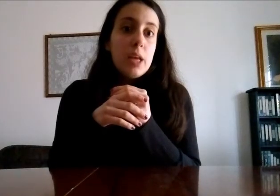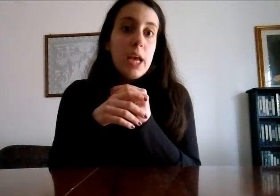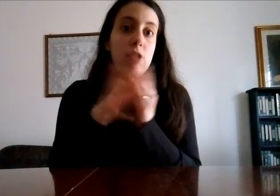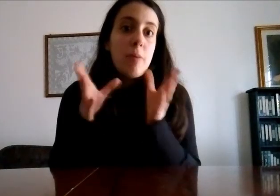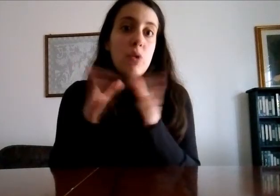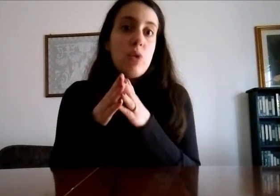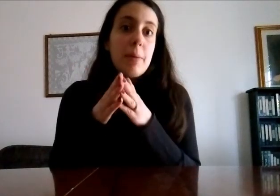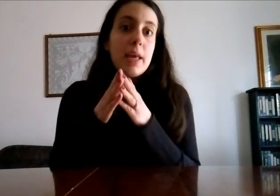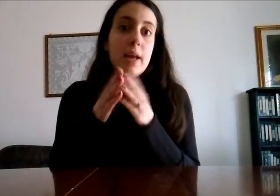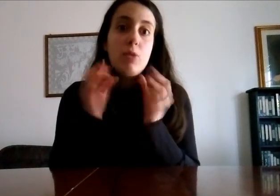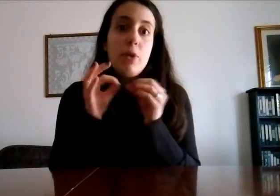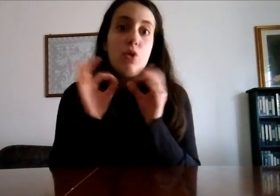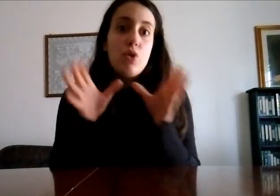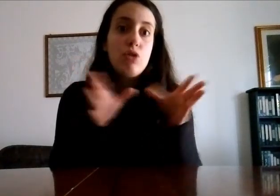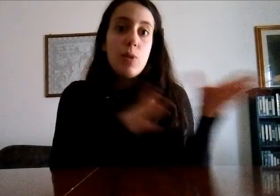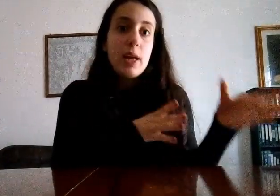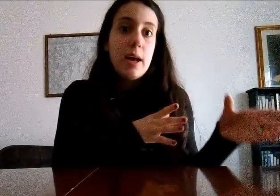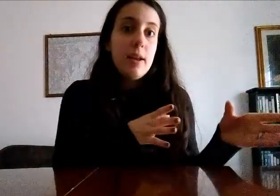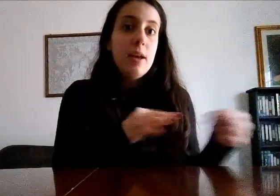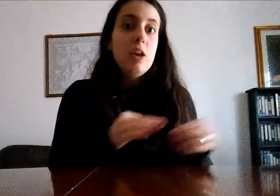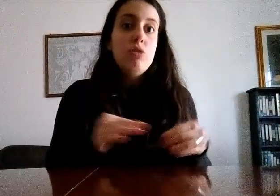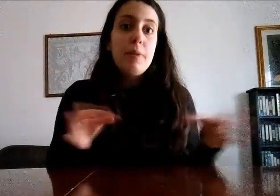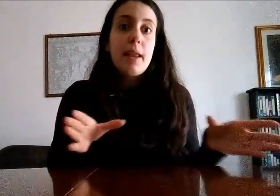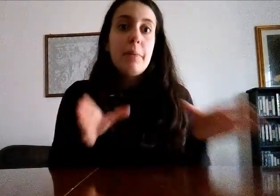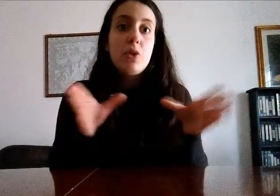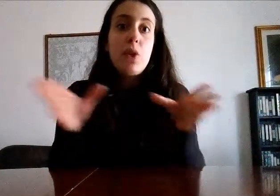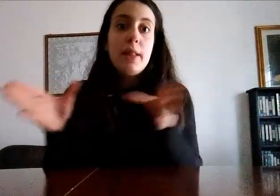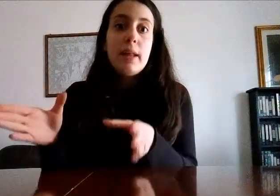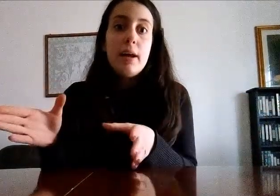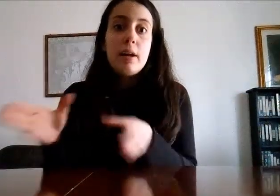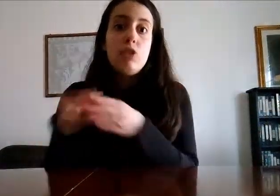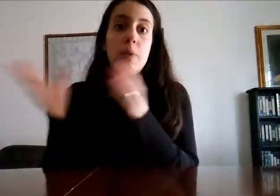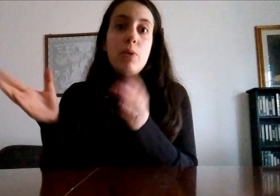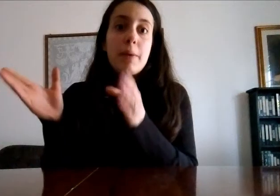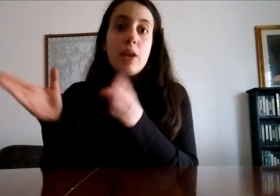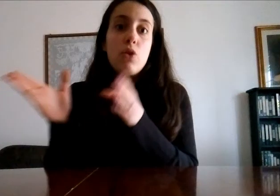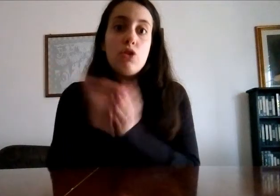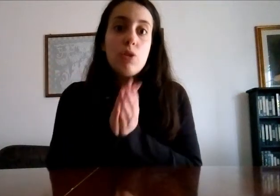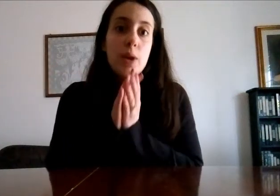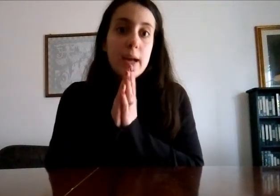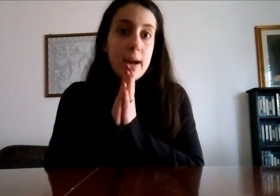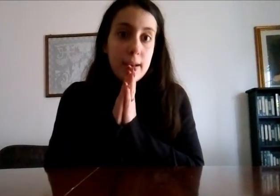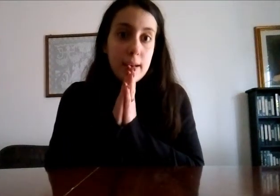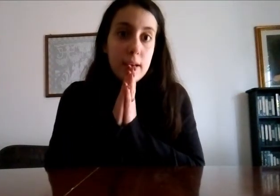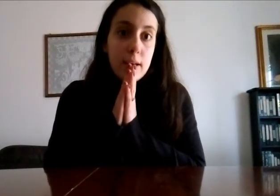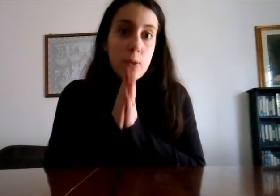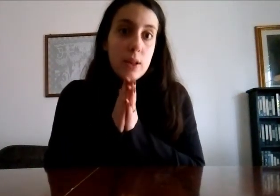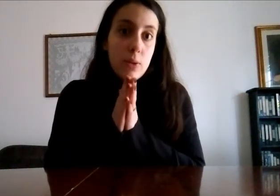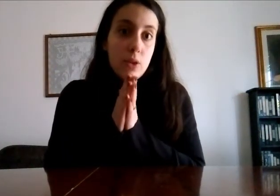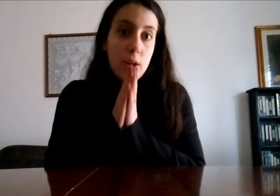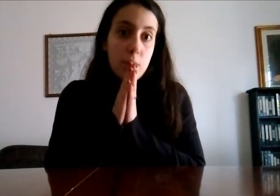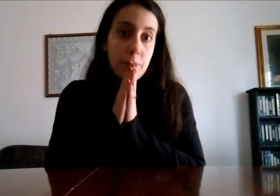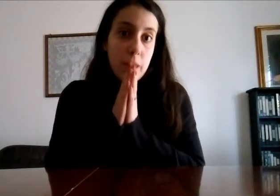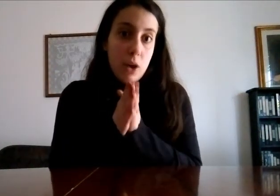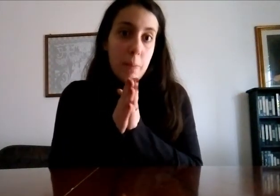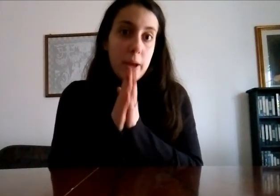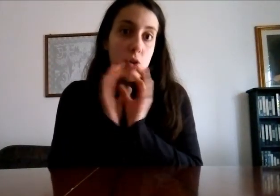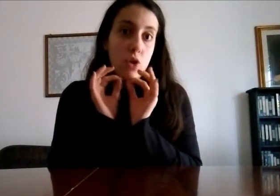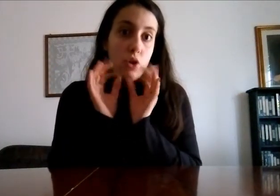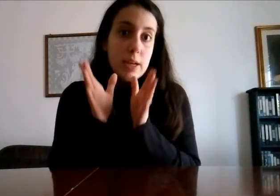e c'ha paura perché casomai non conosce quel cane ci può stare una persona anziana che c'ha paura perché non conosce quel cane quindi in questo caso la colpa io non lo do